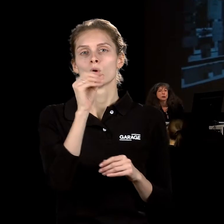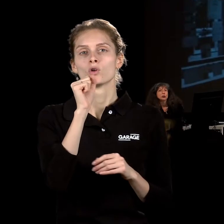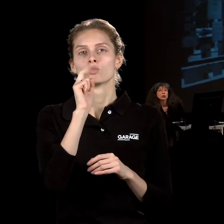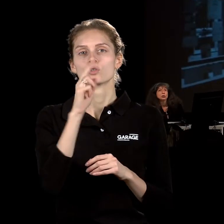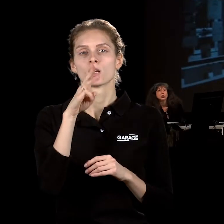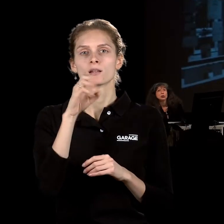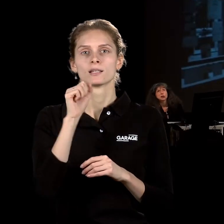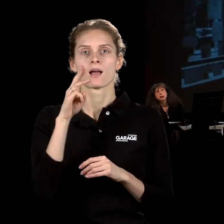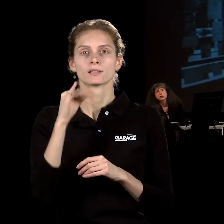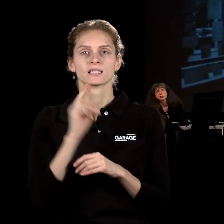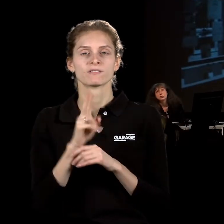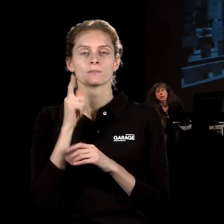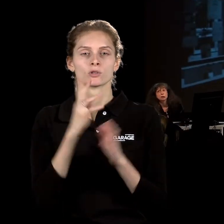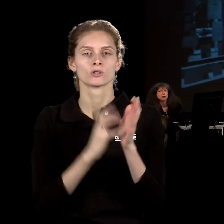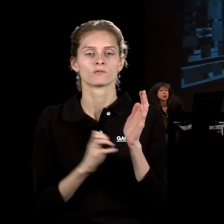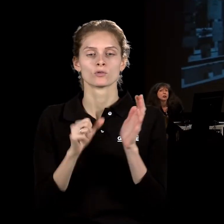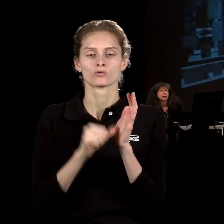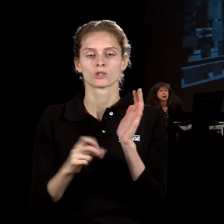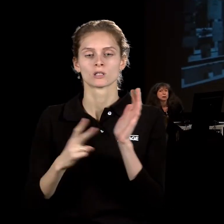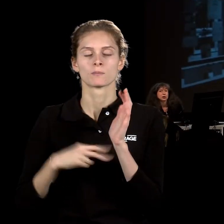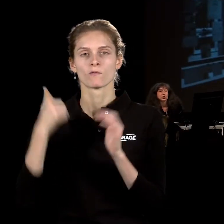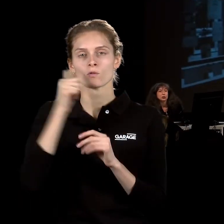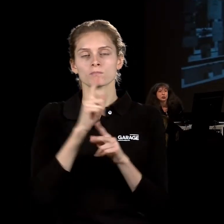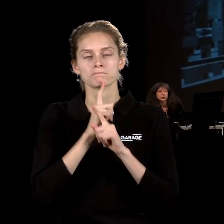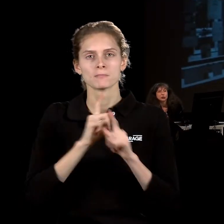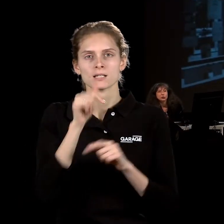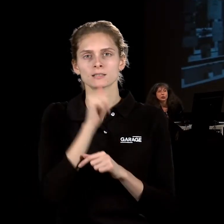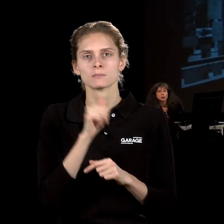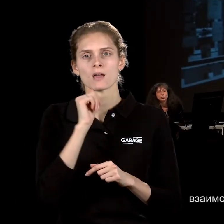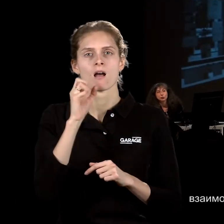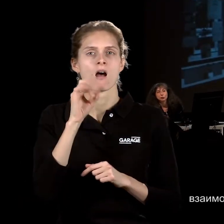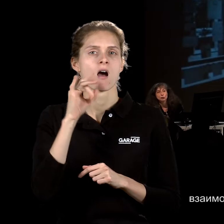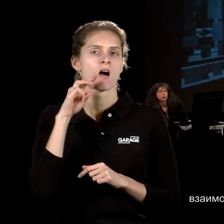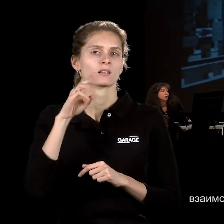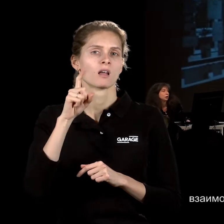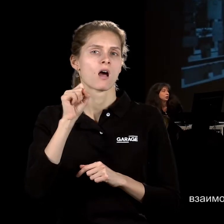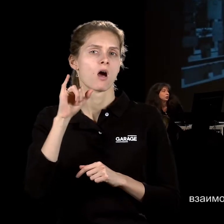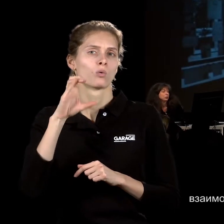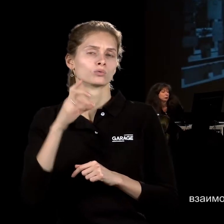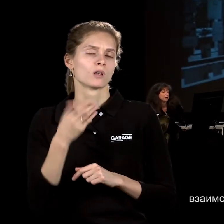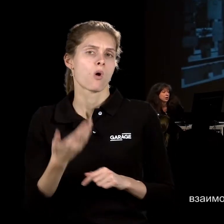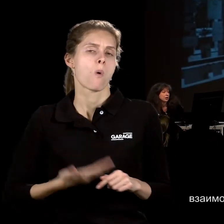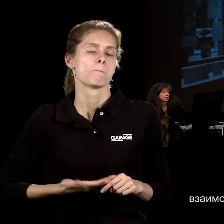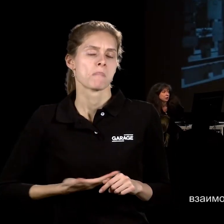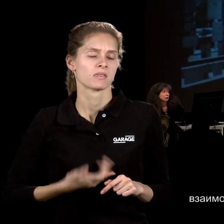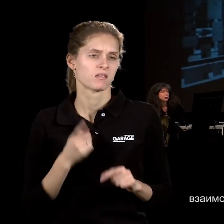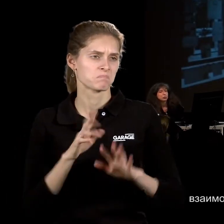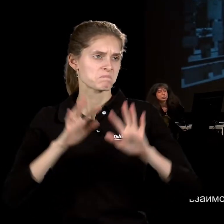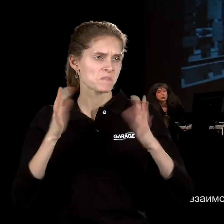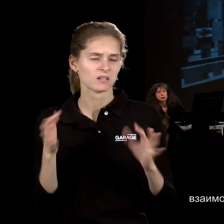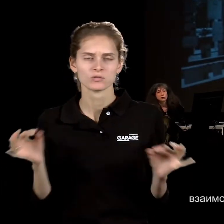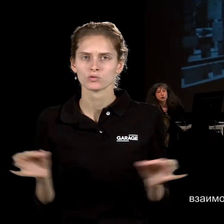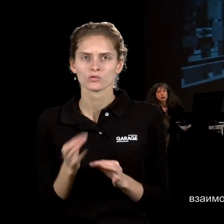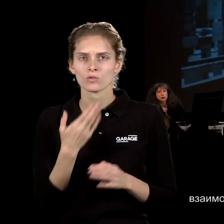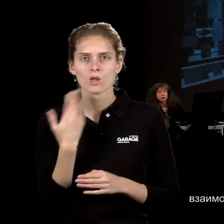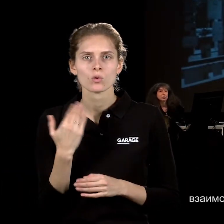года, такая очень странная, экспериментальная на самом деле, артхаусная комедия, в которой ничего не происходит. Это такой фильм